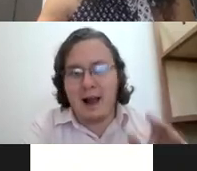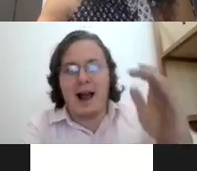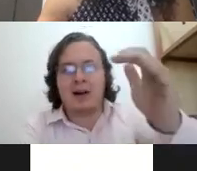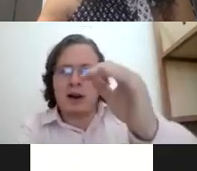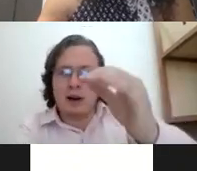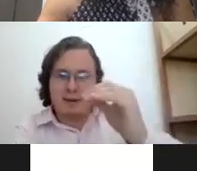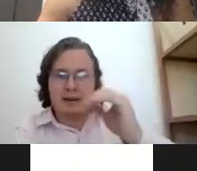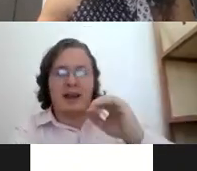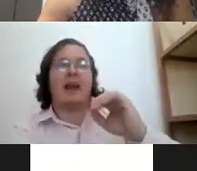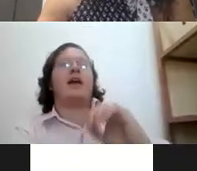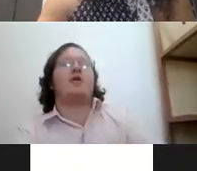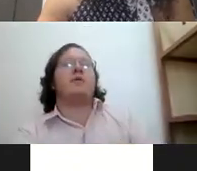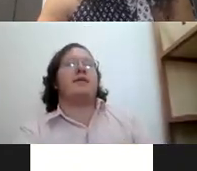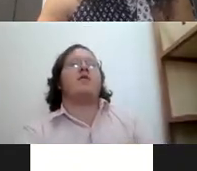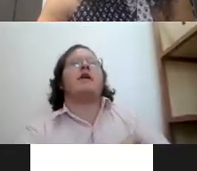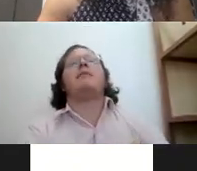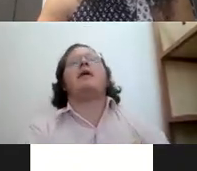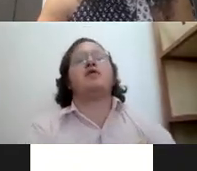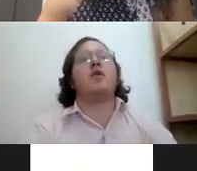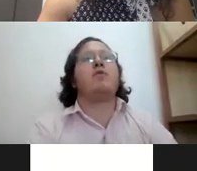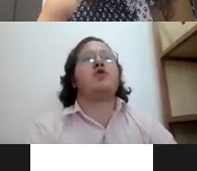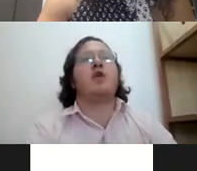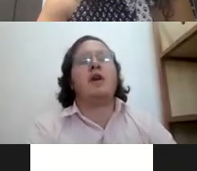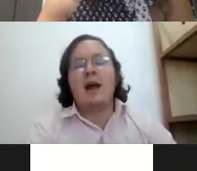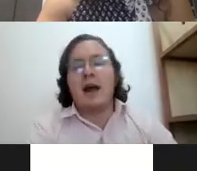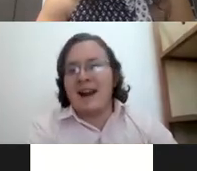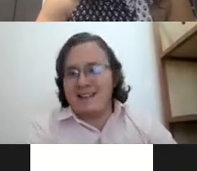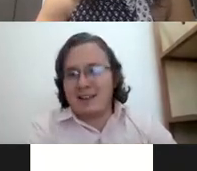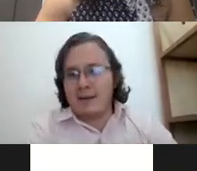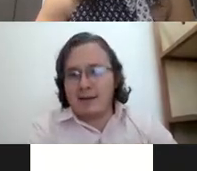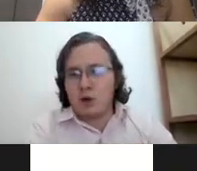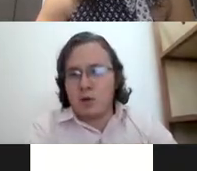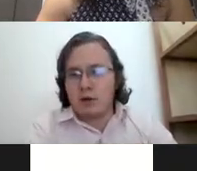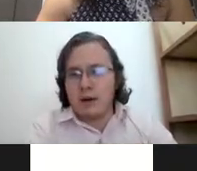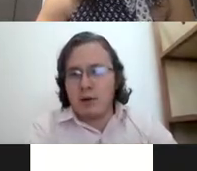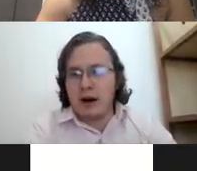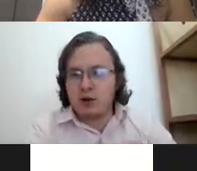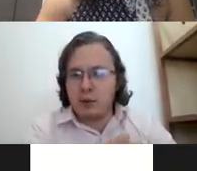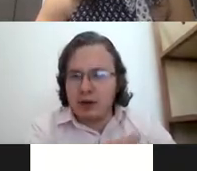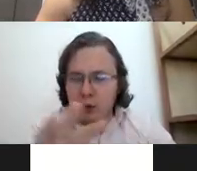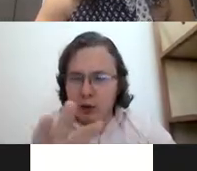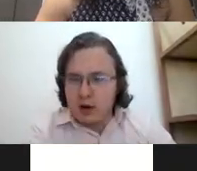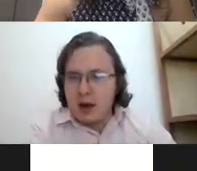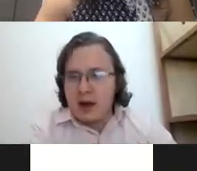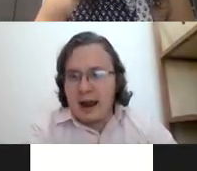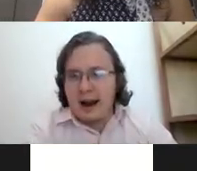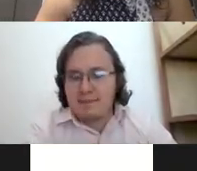algo que les platiqué en el curso pasado fue que me gustó mucho la iniciativa que se tuvo de poner los subtítulos en las